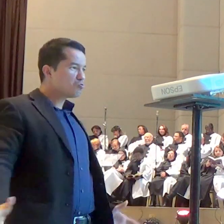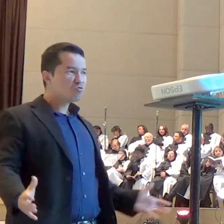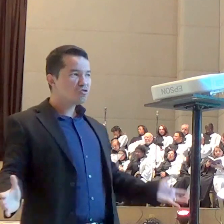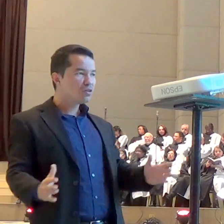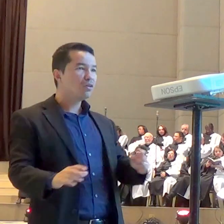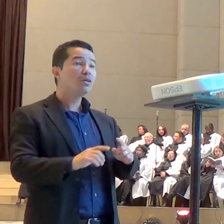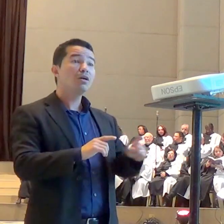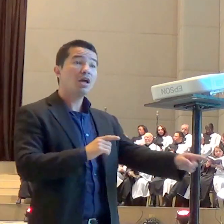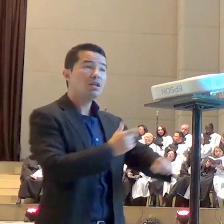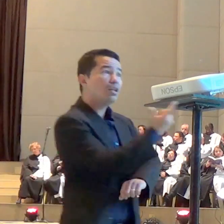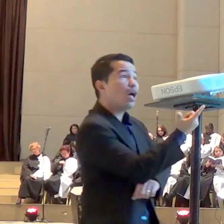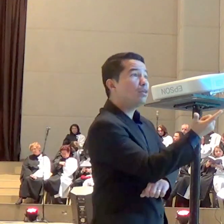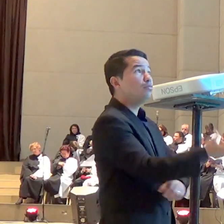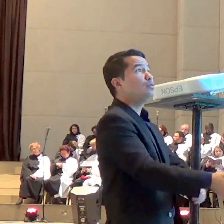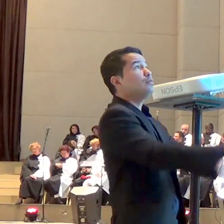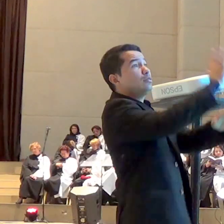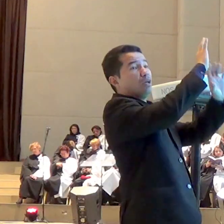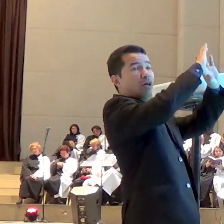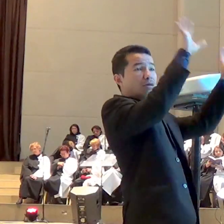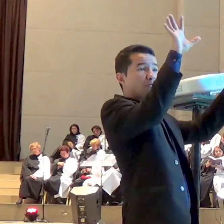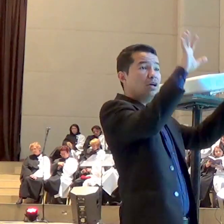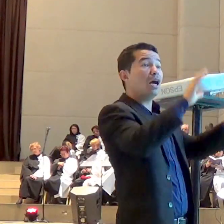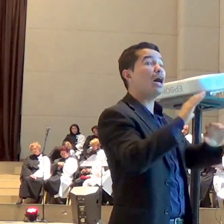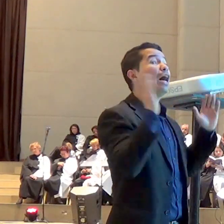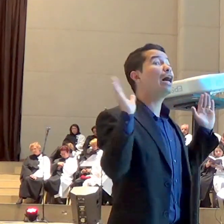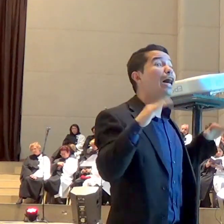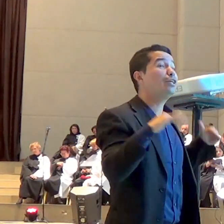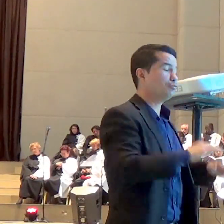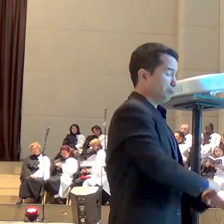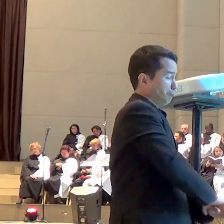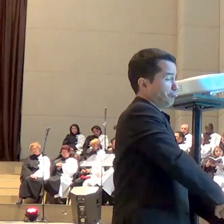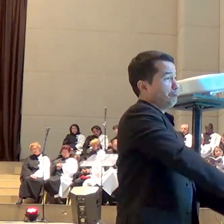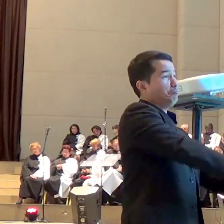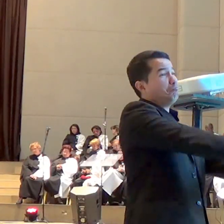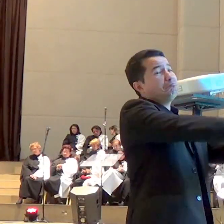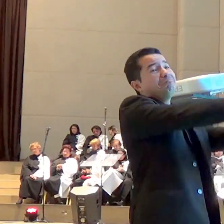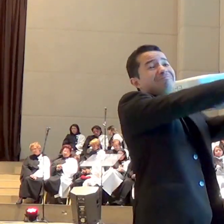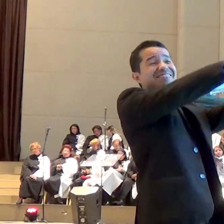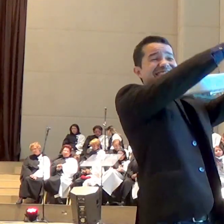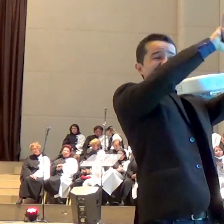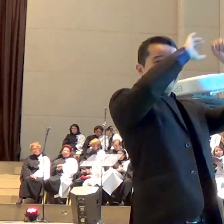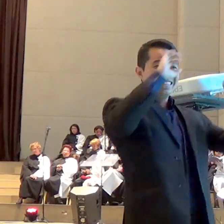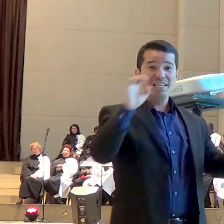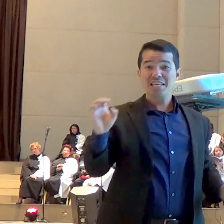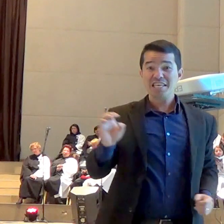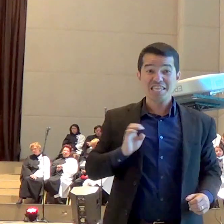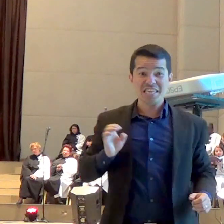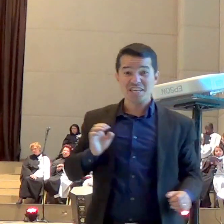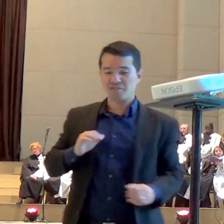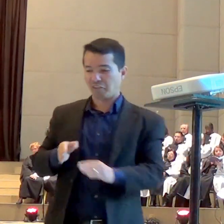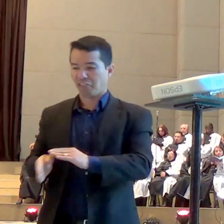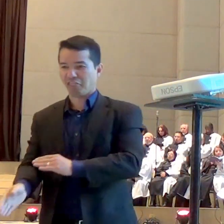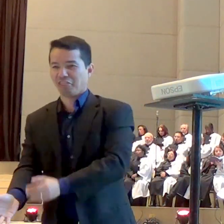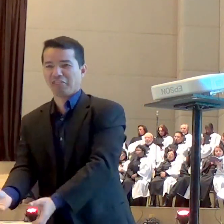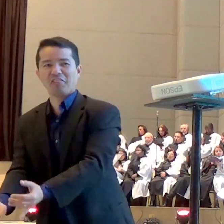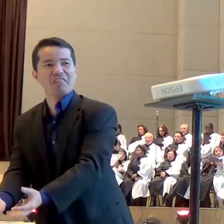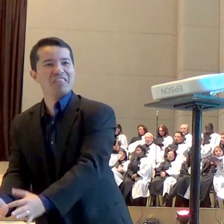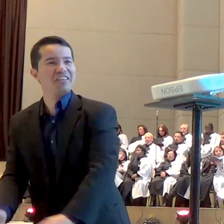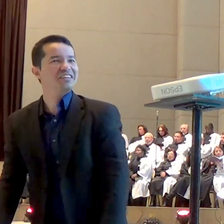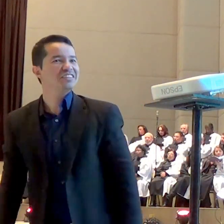coisa que eu não sei explicar porque eu não sei entender completamente a coisa que a gente tem que perceber que a dimensão da